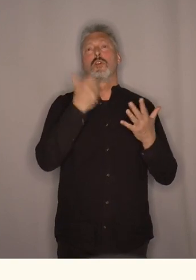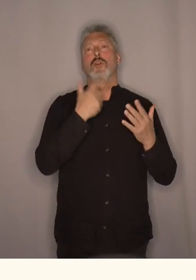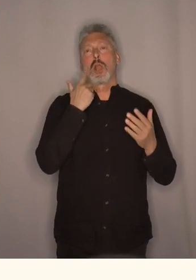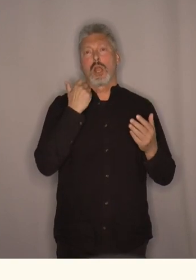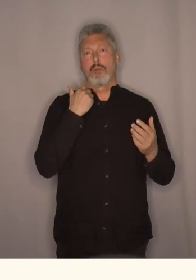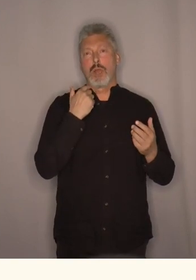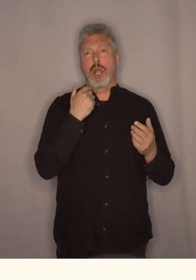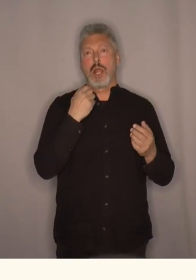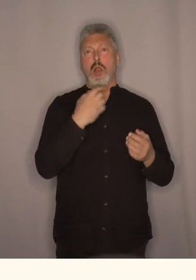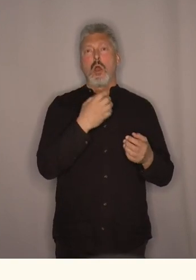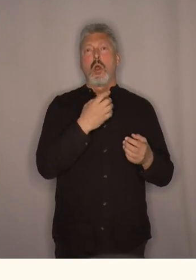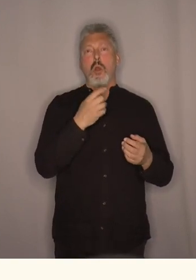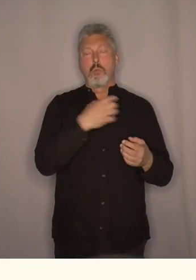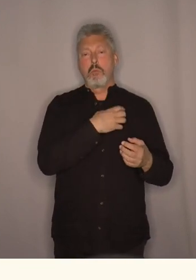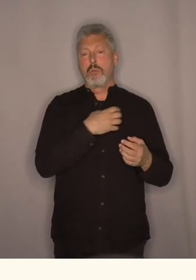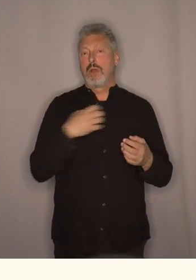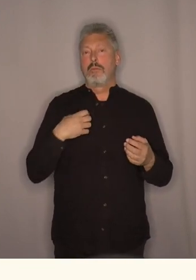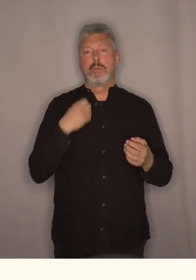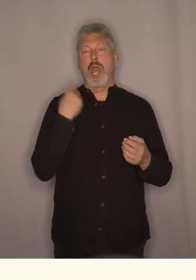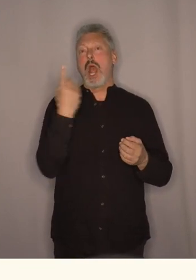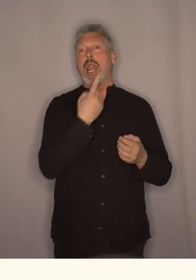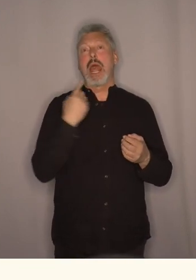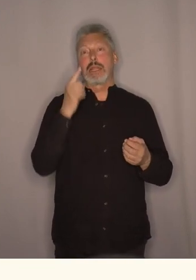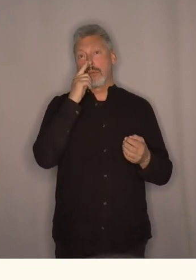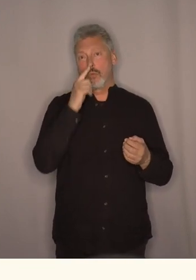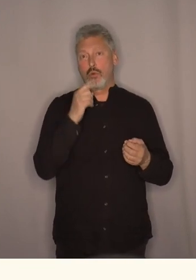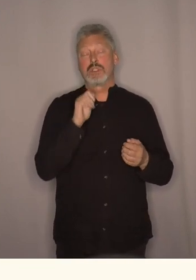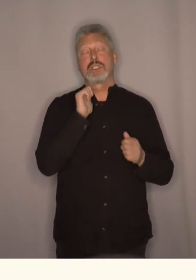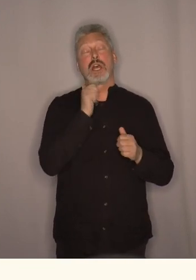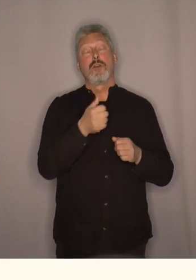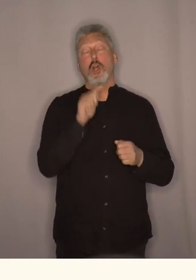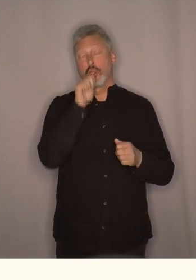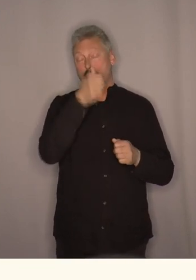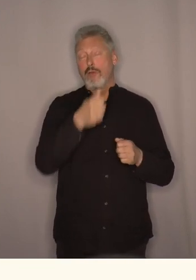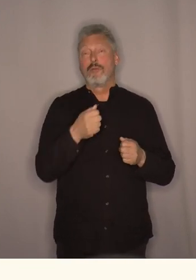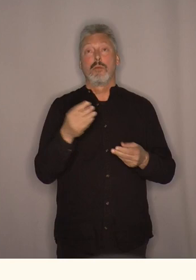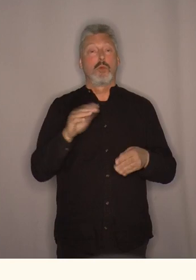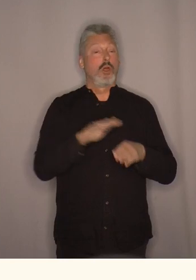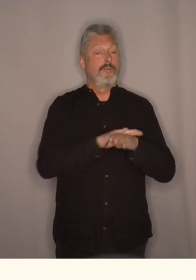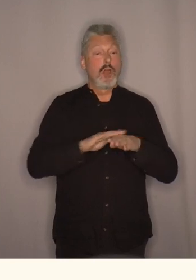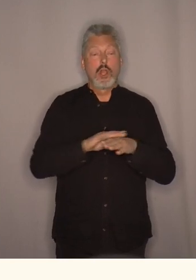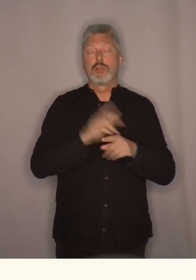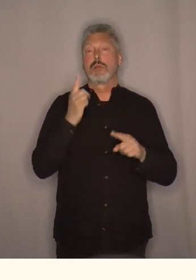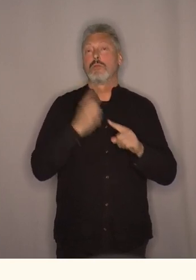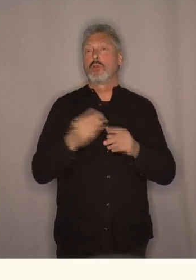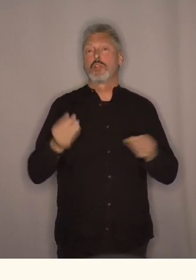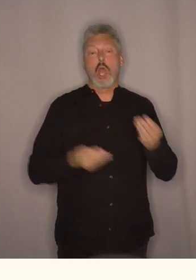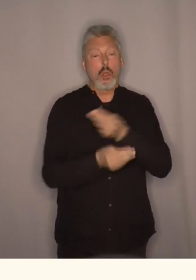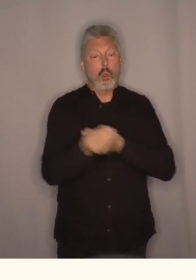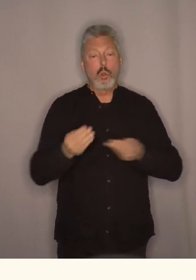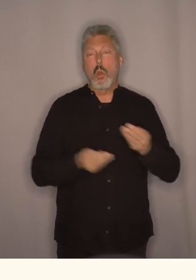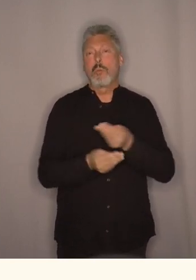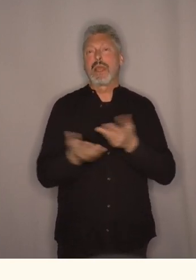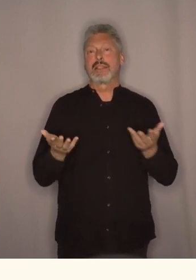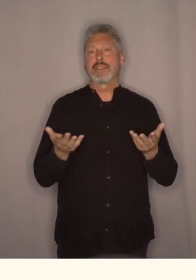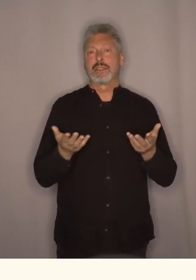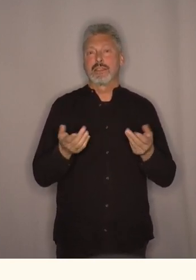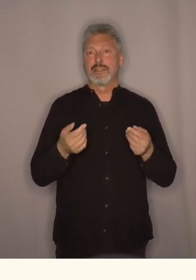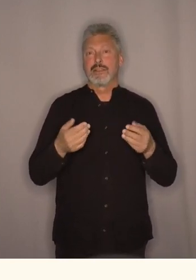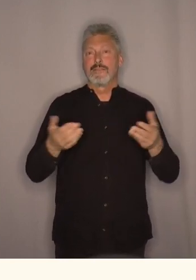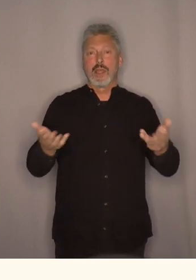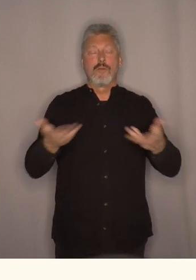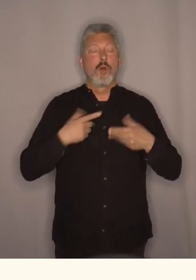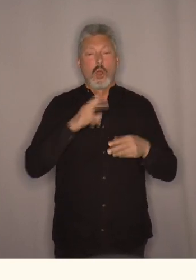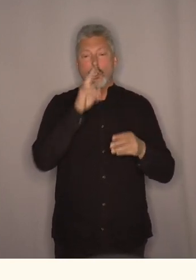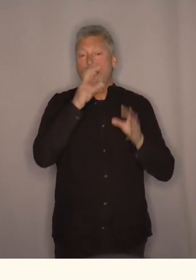og min mor ble alene mor og det var selvfølgelig tøft både følelsesmessig og økonomisk. Det å få nye ting det var jo